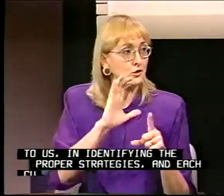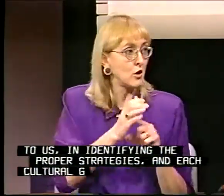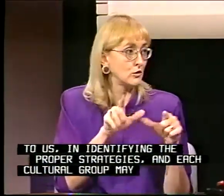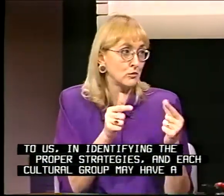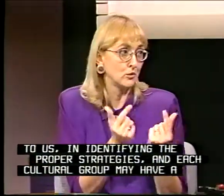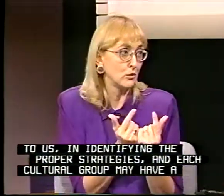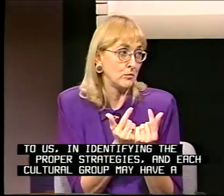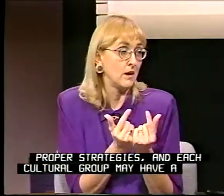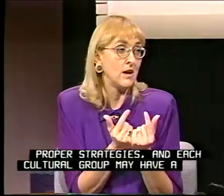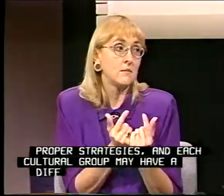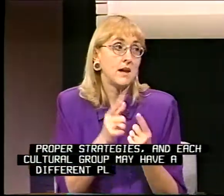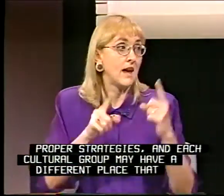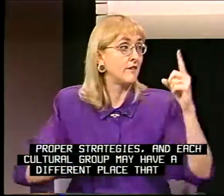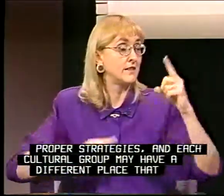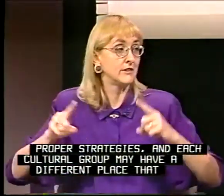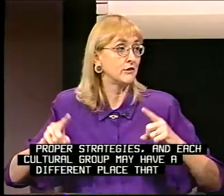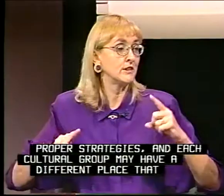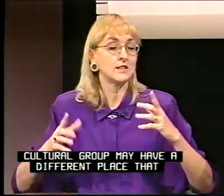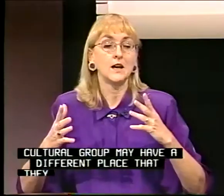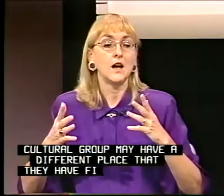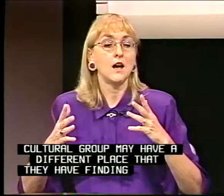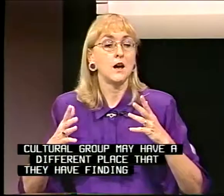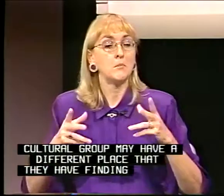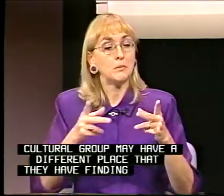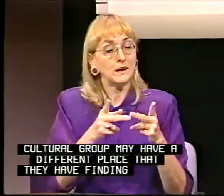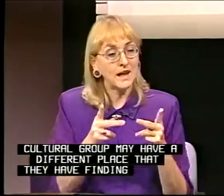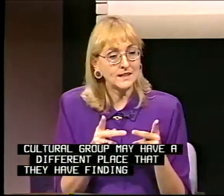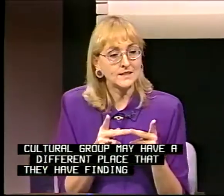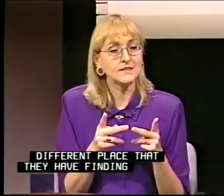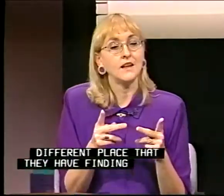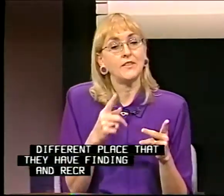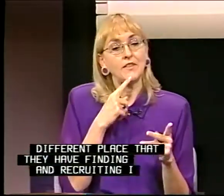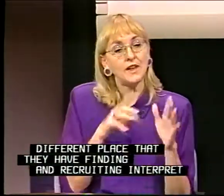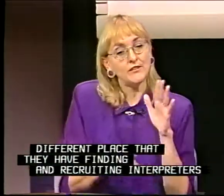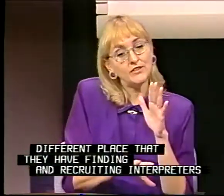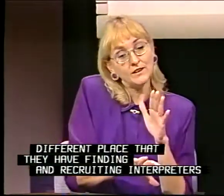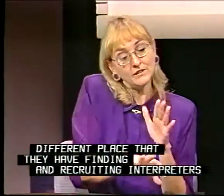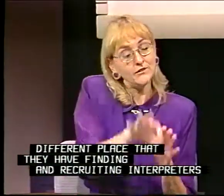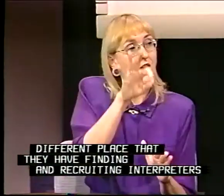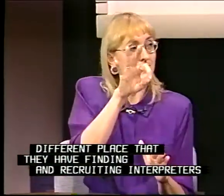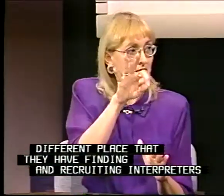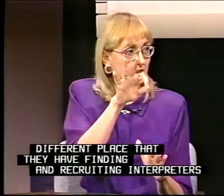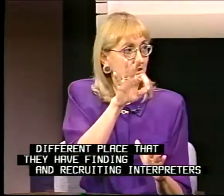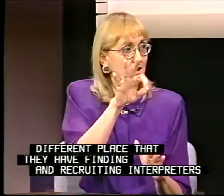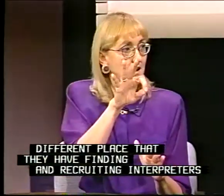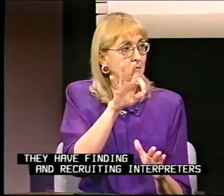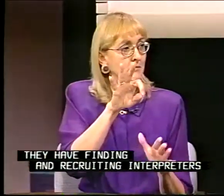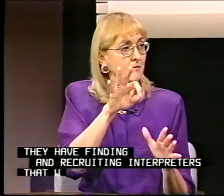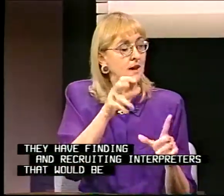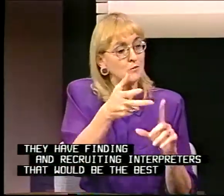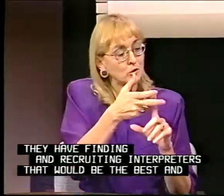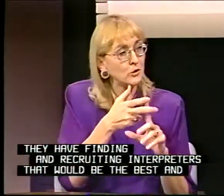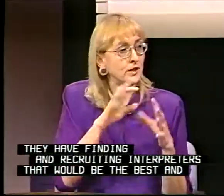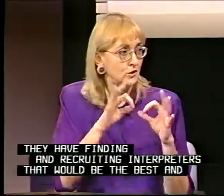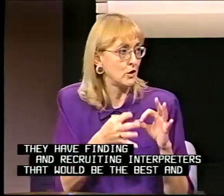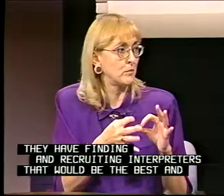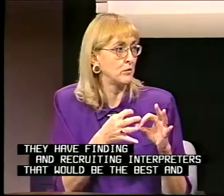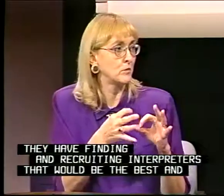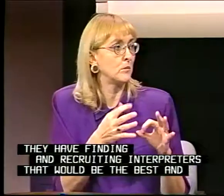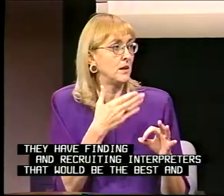cultural group may have a different place that they feel finding and recruiting interpreters would be